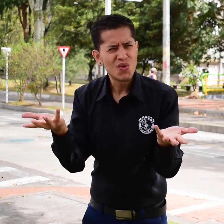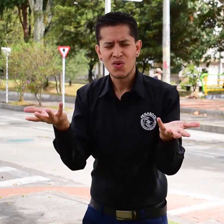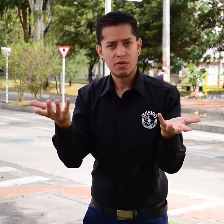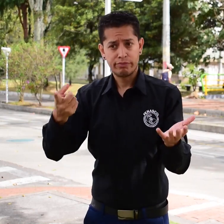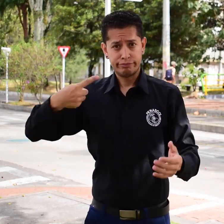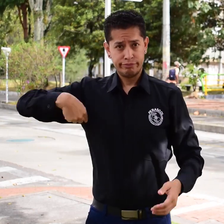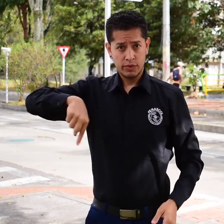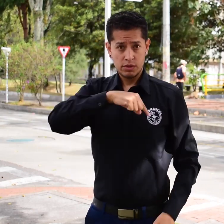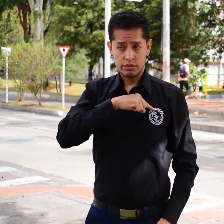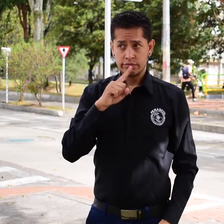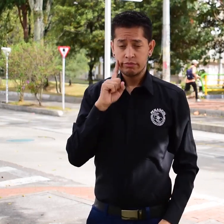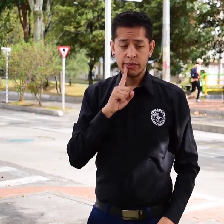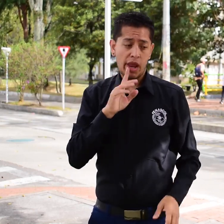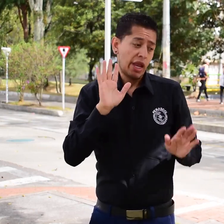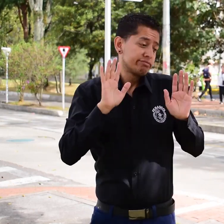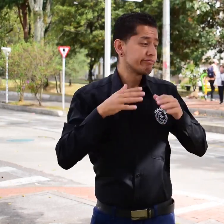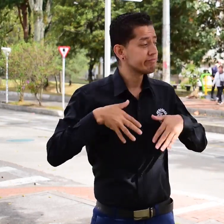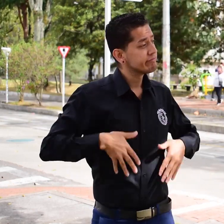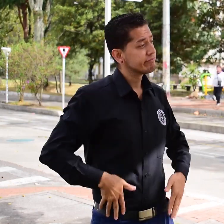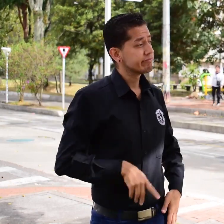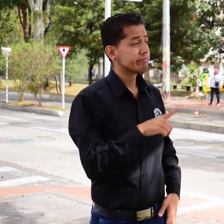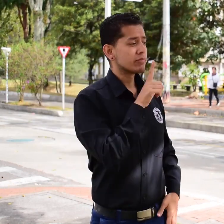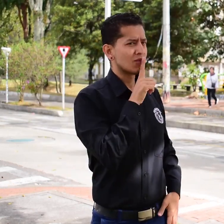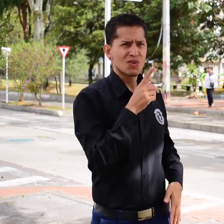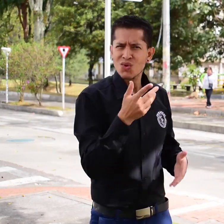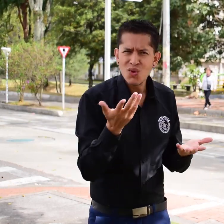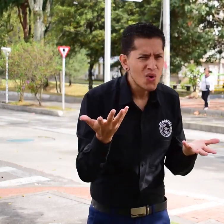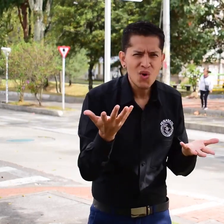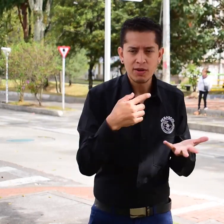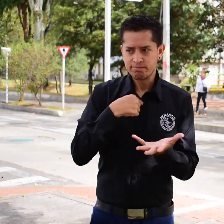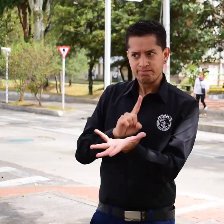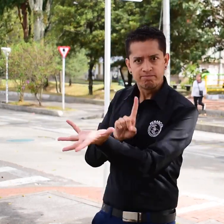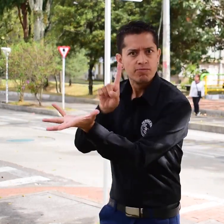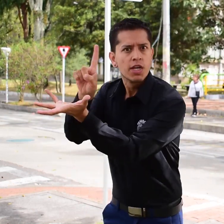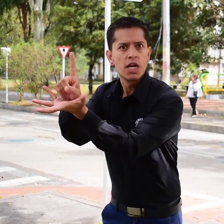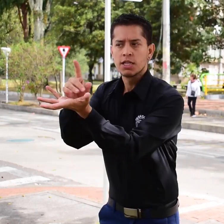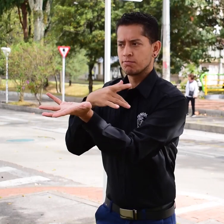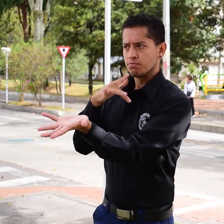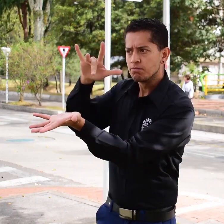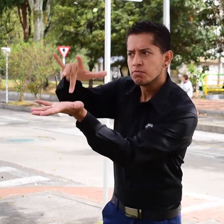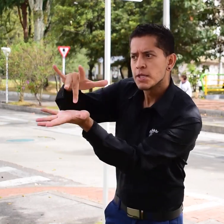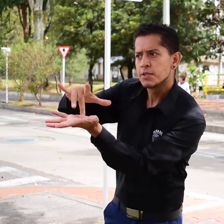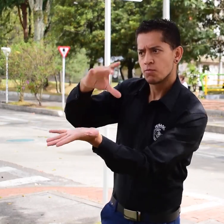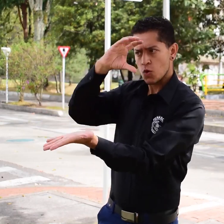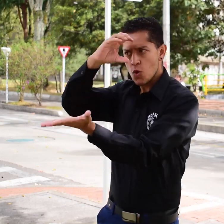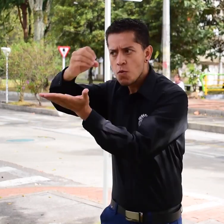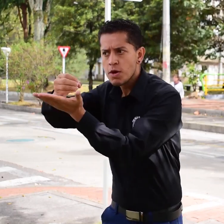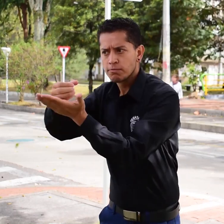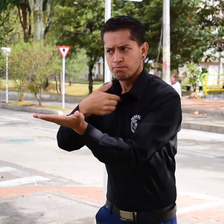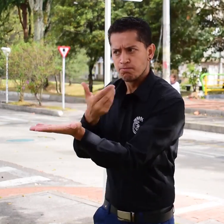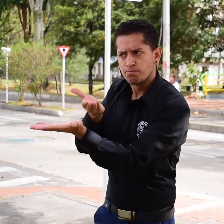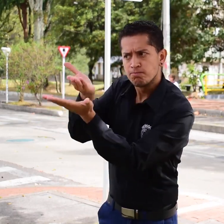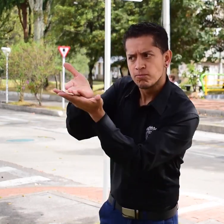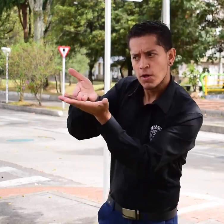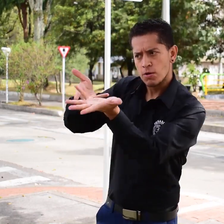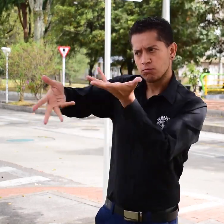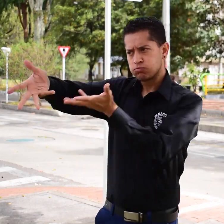personas sordas no pueden quedarse en silencio y resignarse deben participar opinar proponer y hacerse